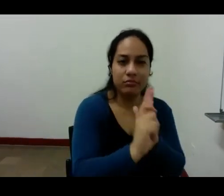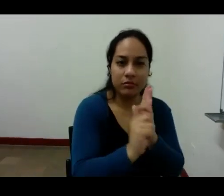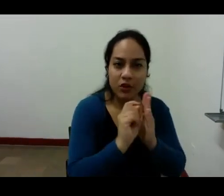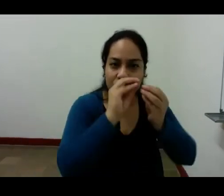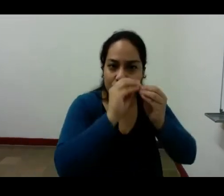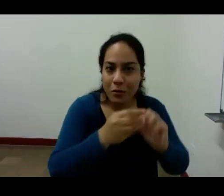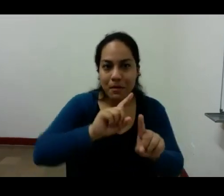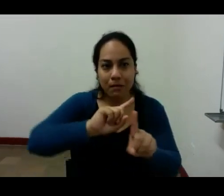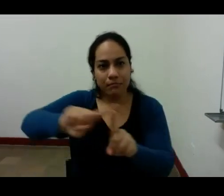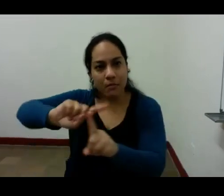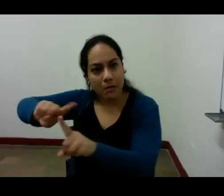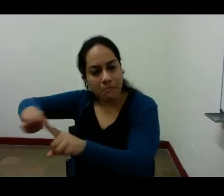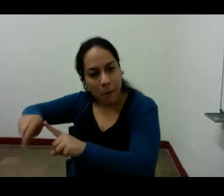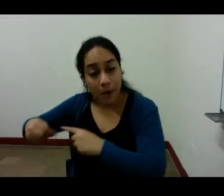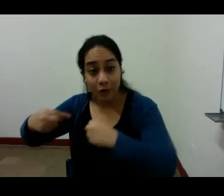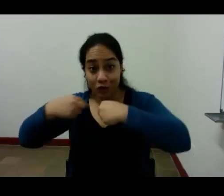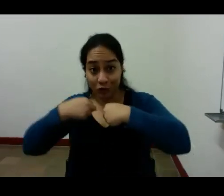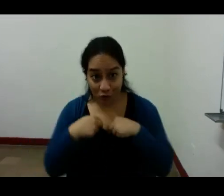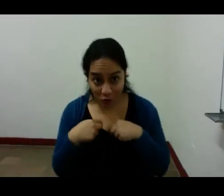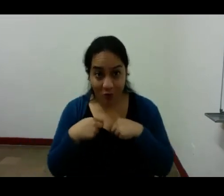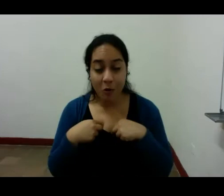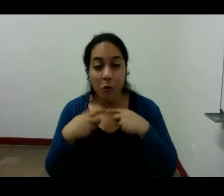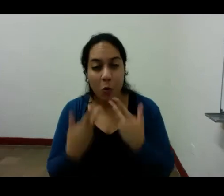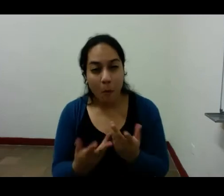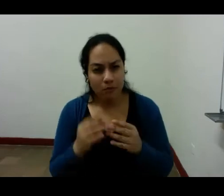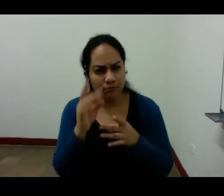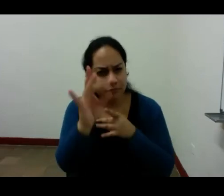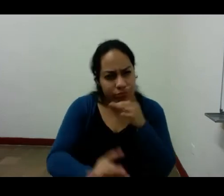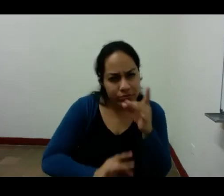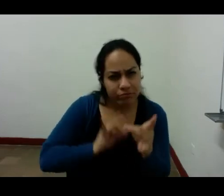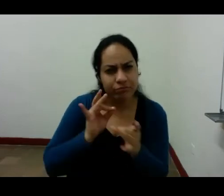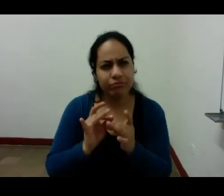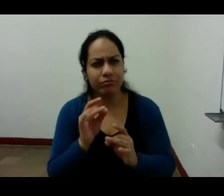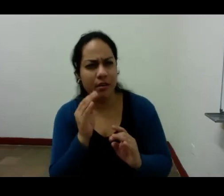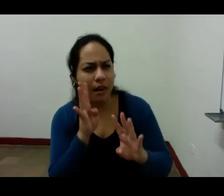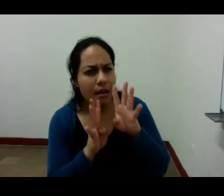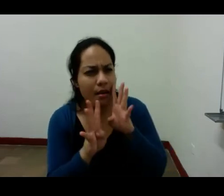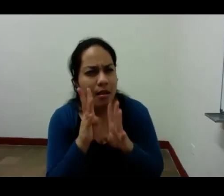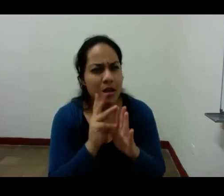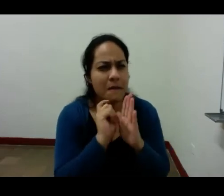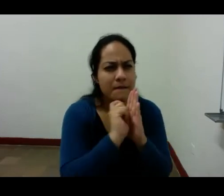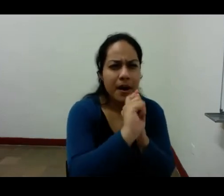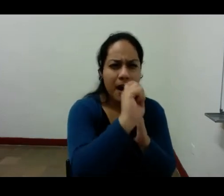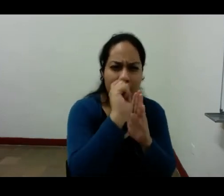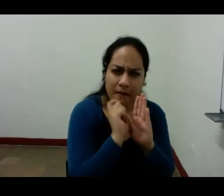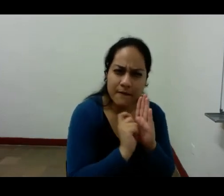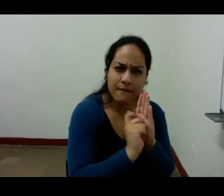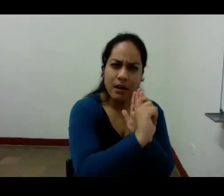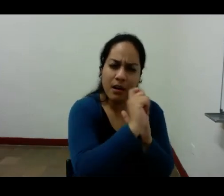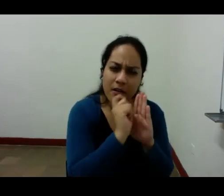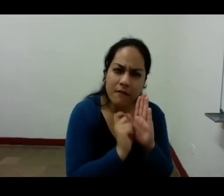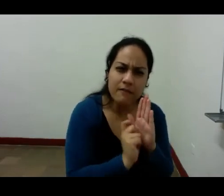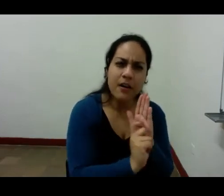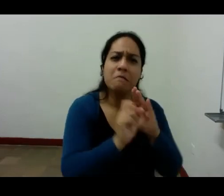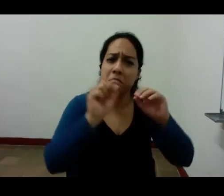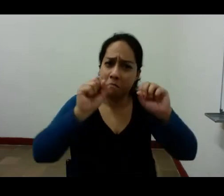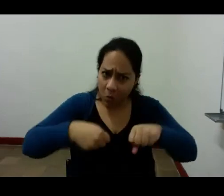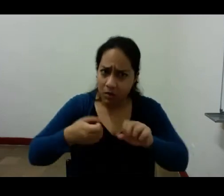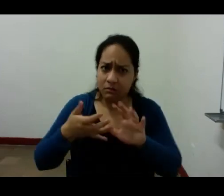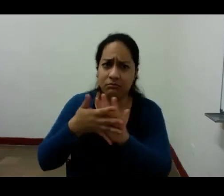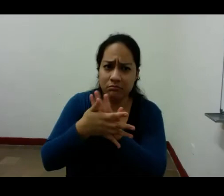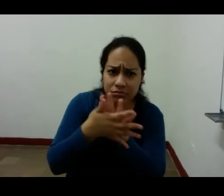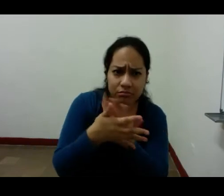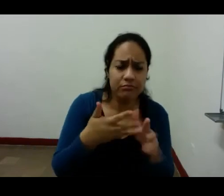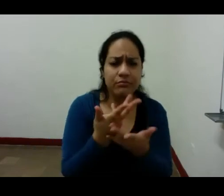yo en virtud de haber profesionado mucho esta facultad pudo escribir de inúmeras